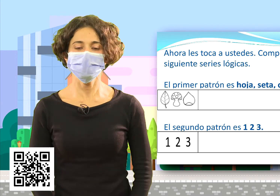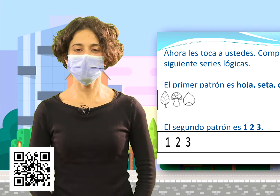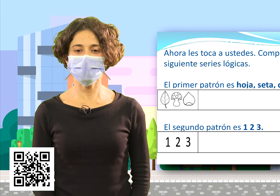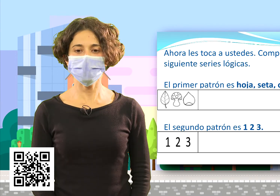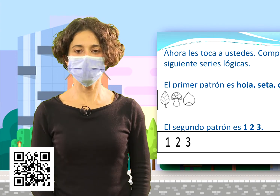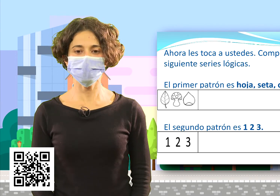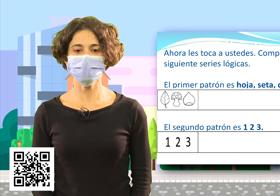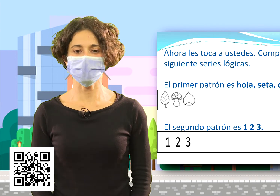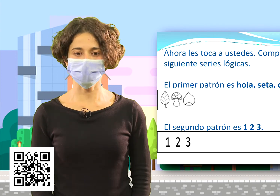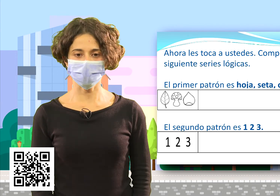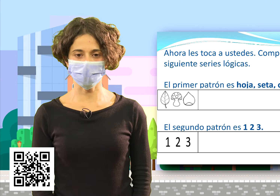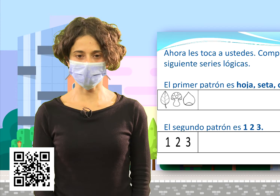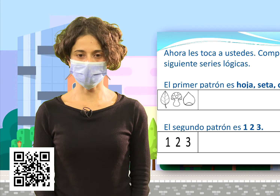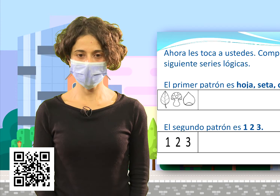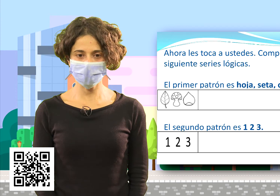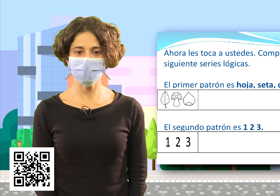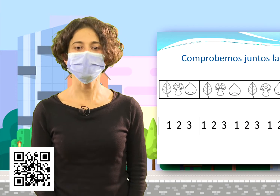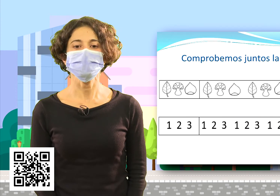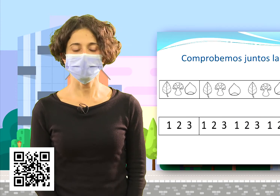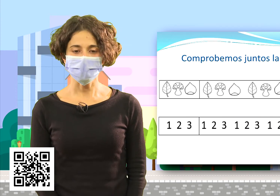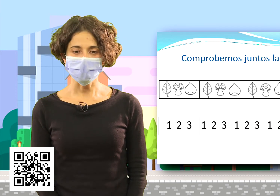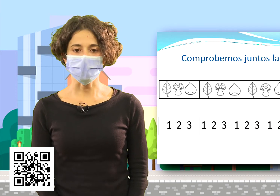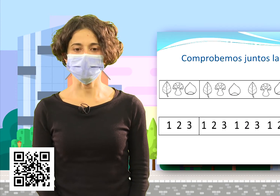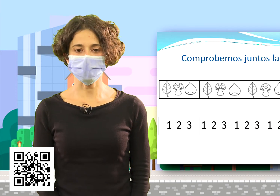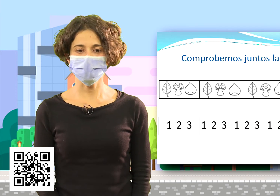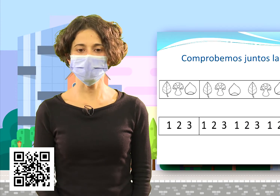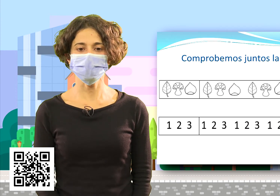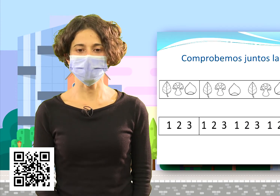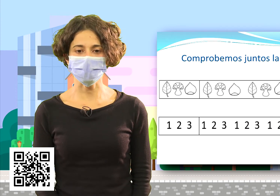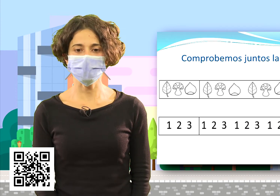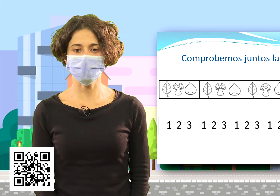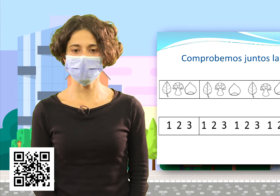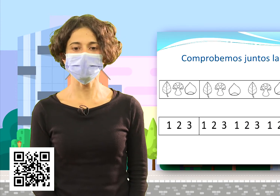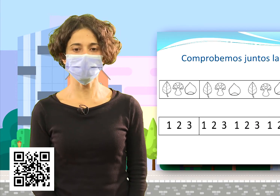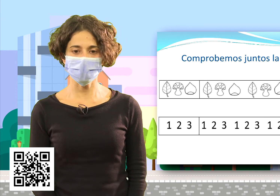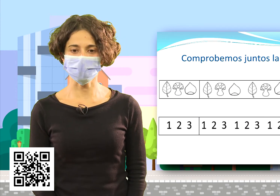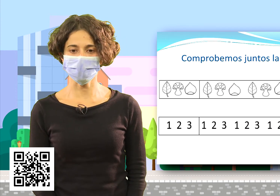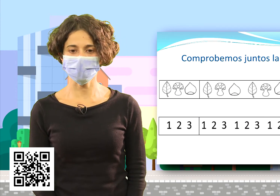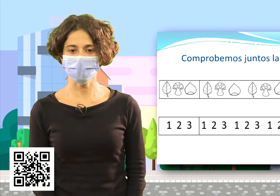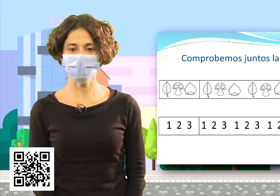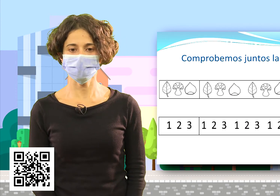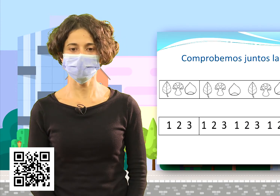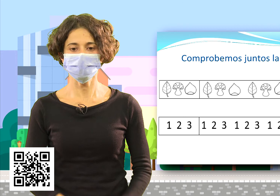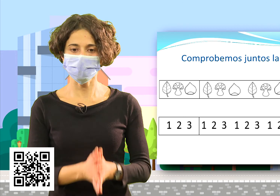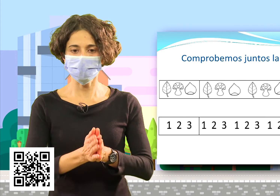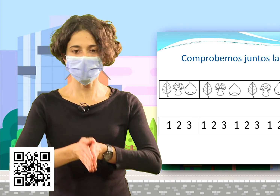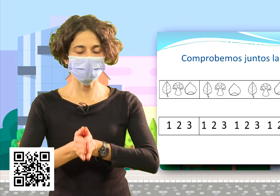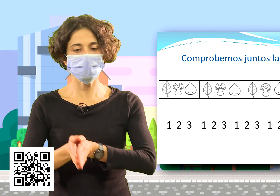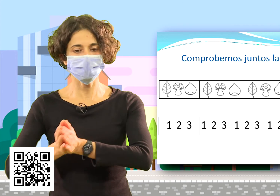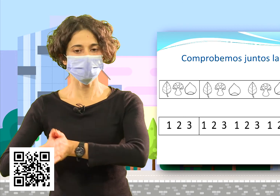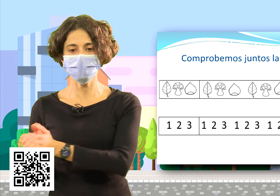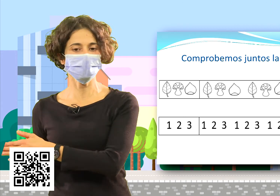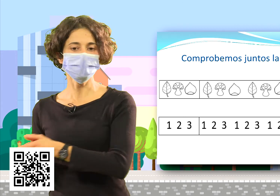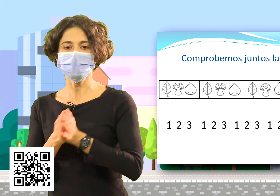Vamos a comprobar juntos la solución. Como ven, el patrón se repite una y otra vez. Es un